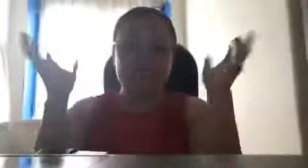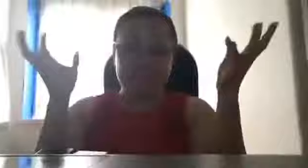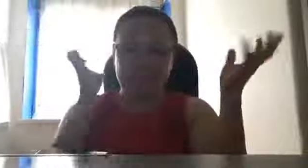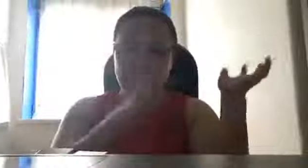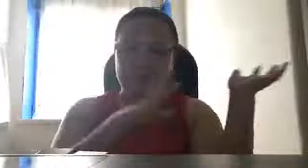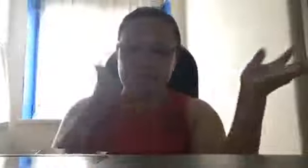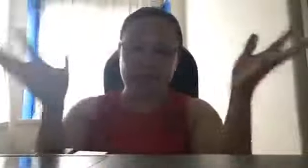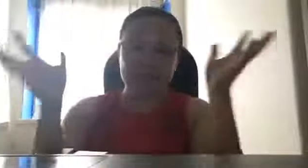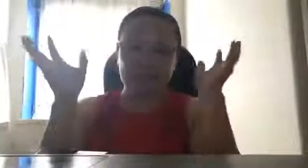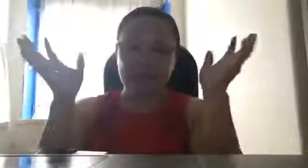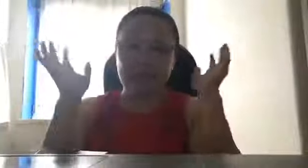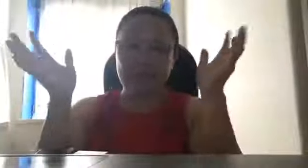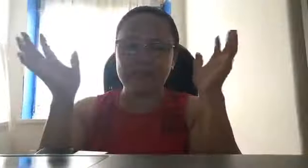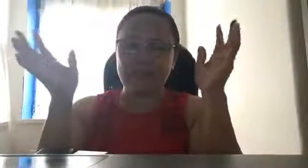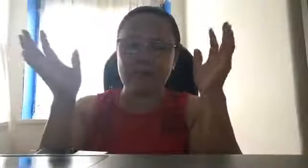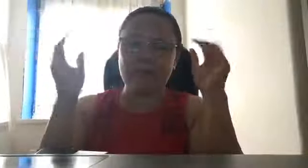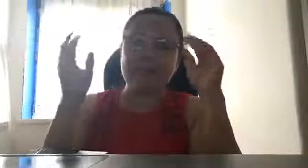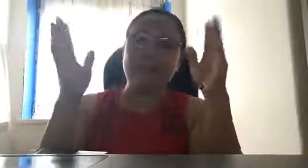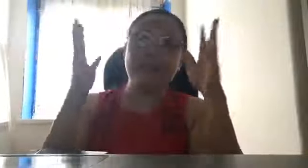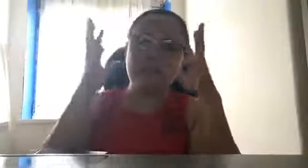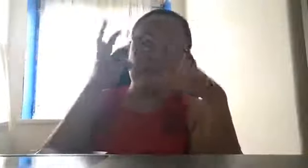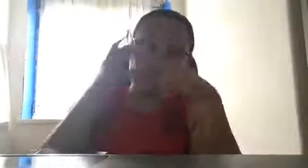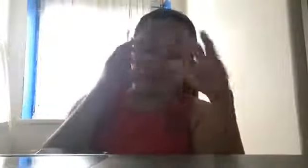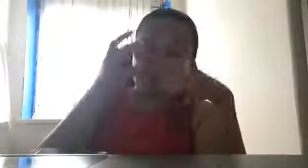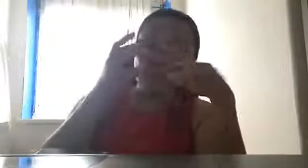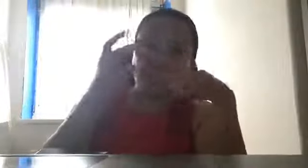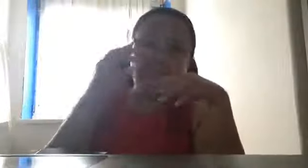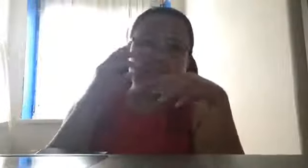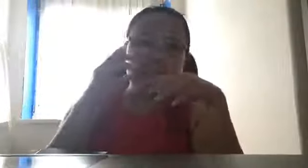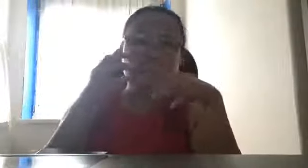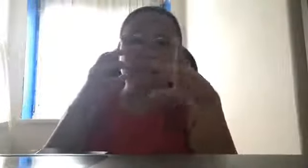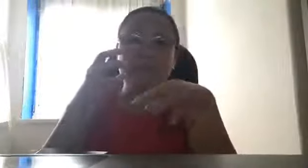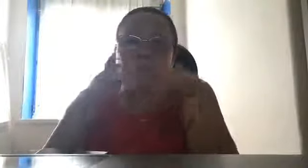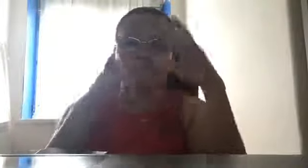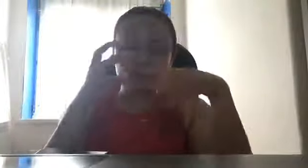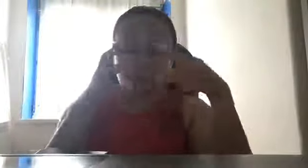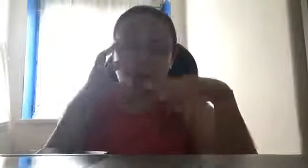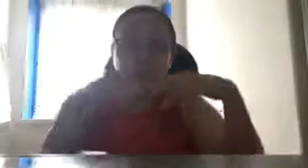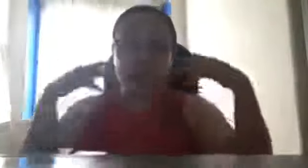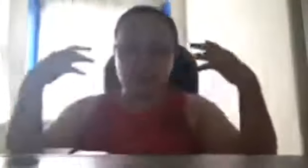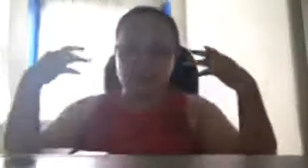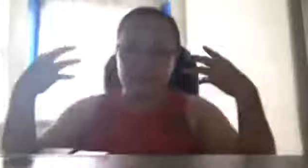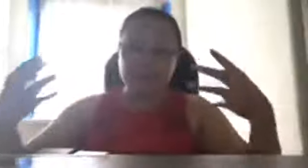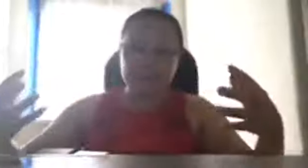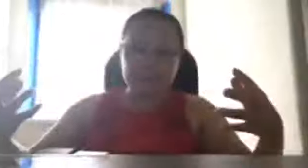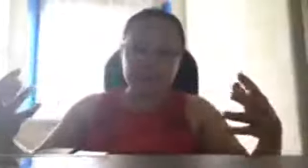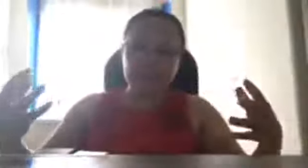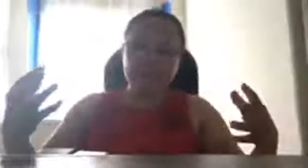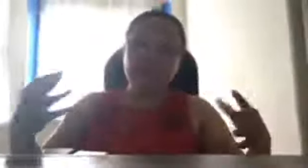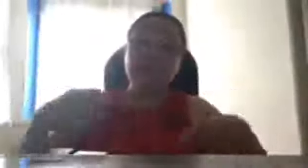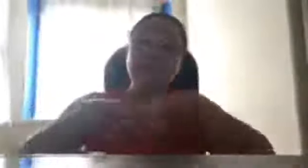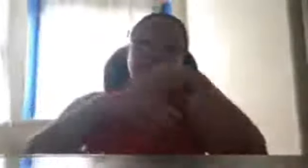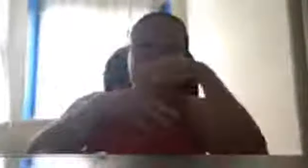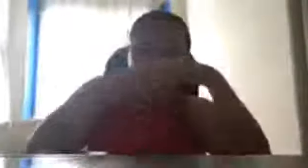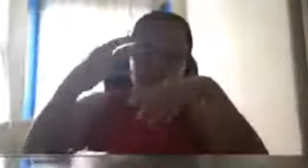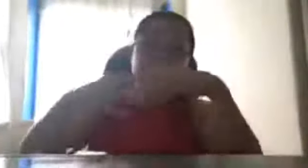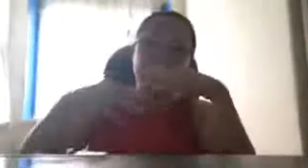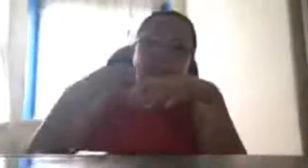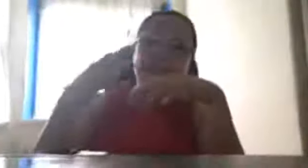nandiyan kami lahat, nakaantabay, and then, pag napatunayan namin, na, totoo nga yung aming research, na patunayan na